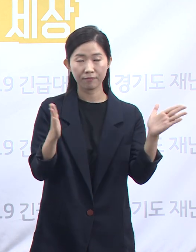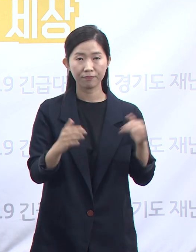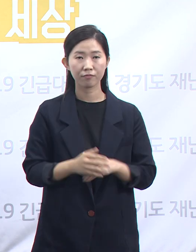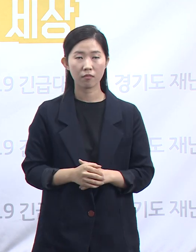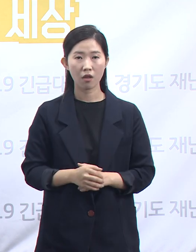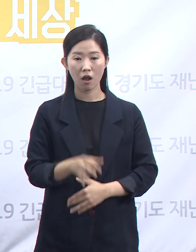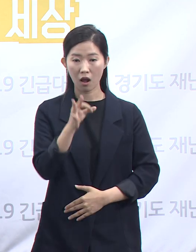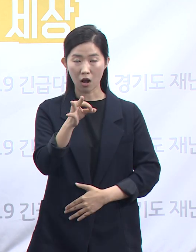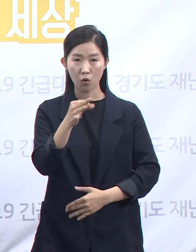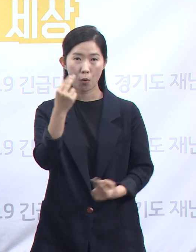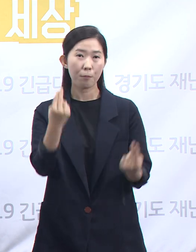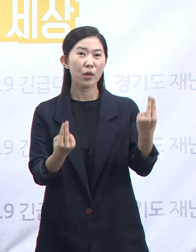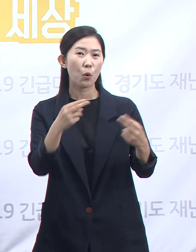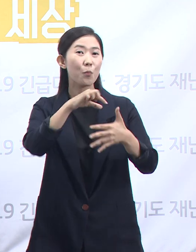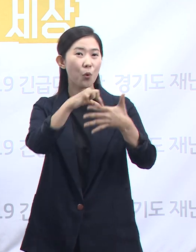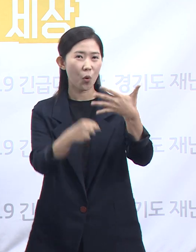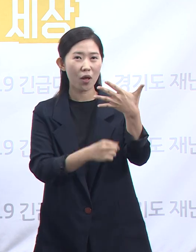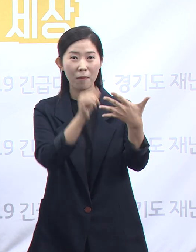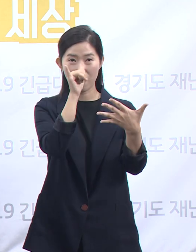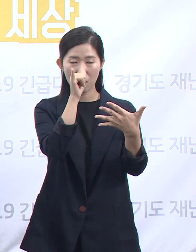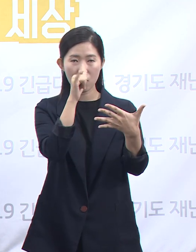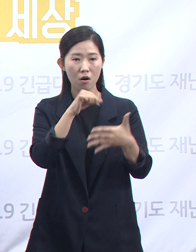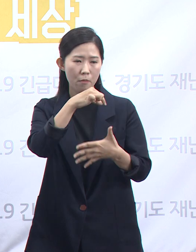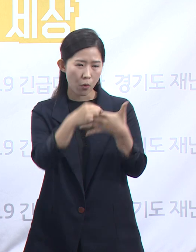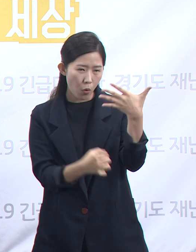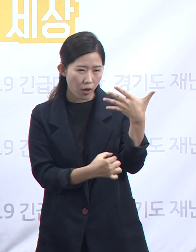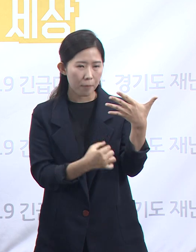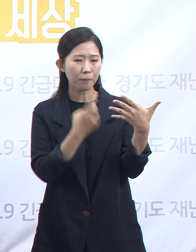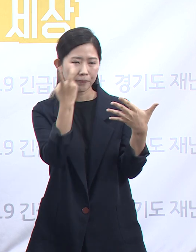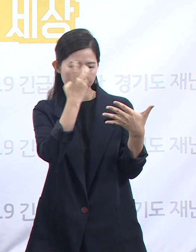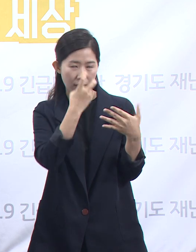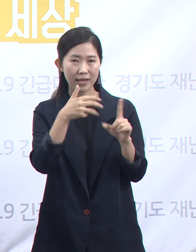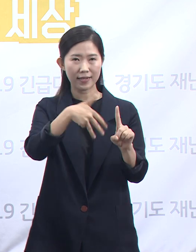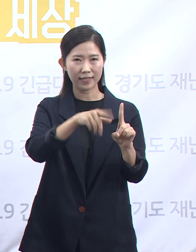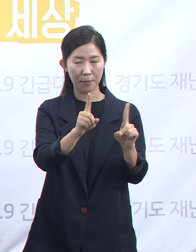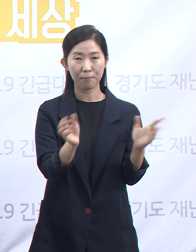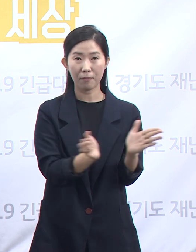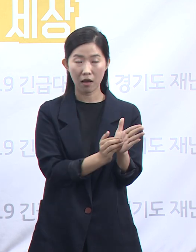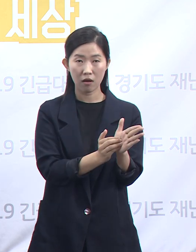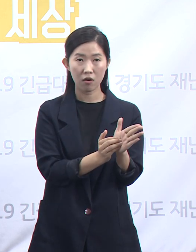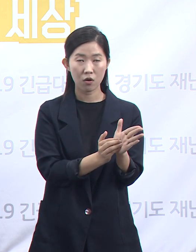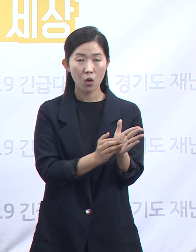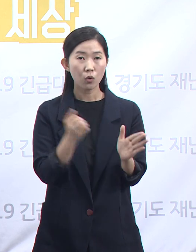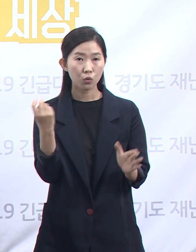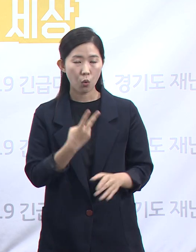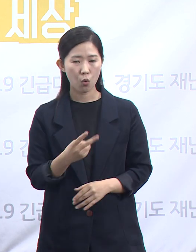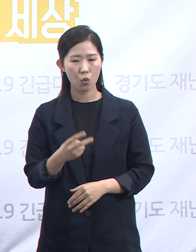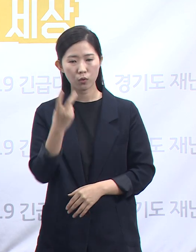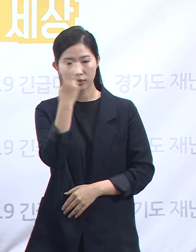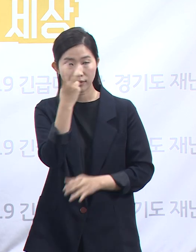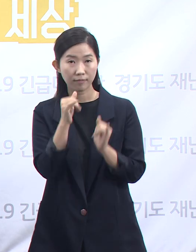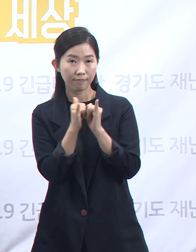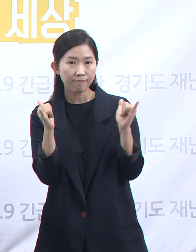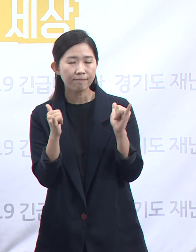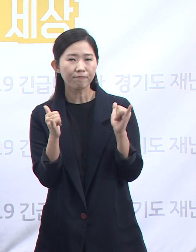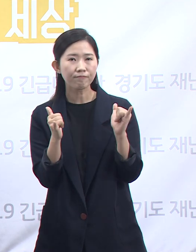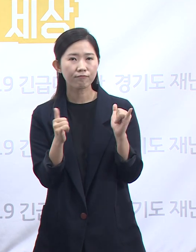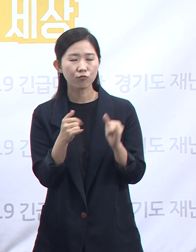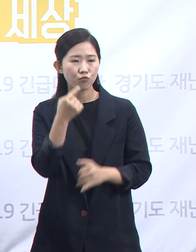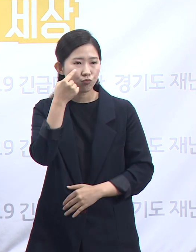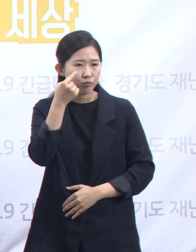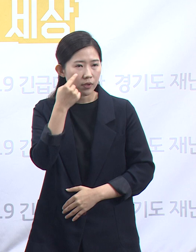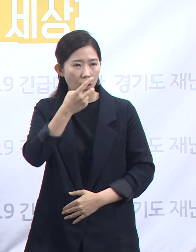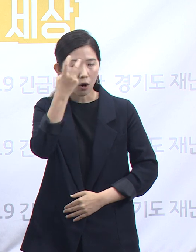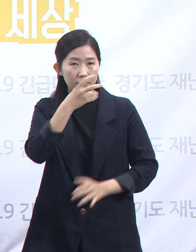프로그램을 활용하여 1차 조사를 진행하였고 조사원 유관 검사 검증과 계약 조건을